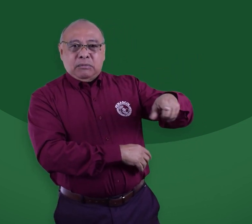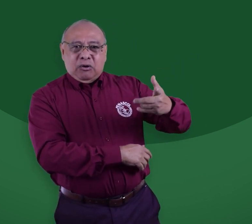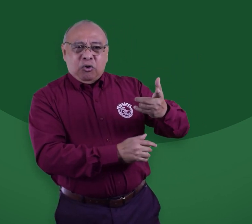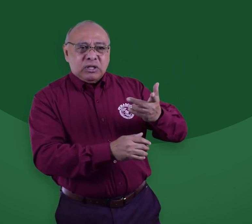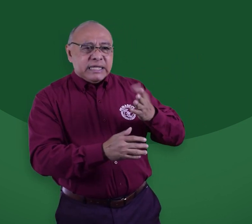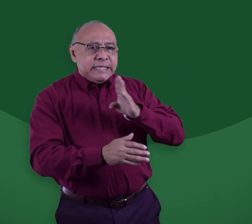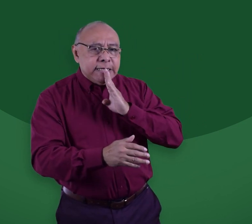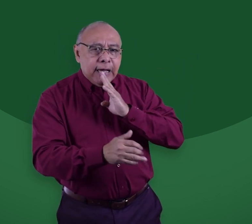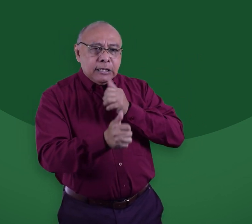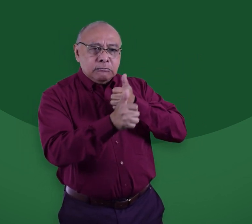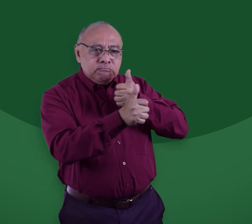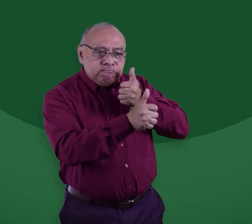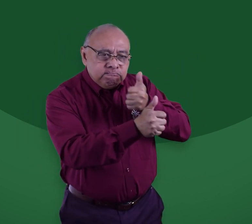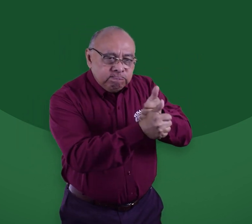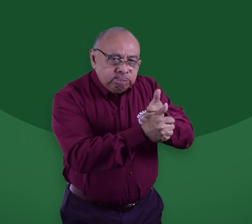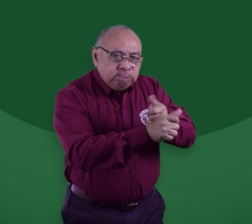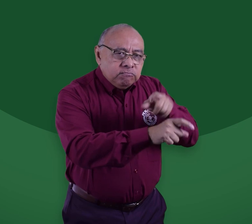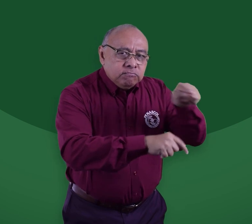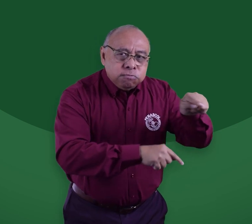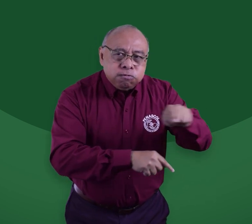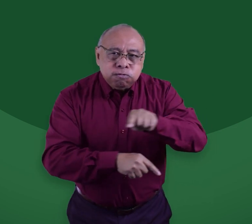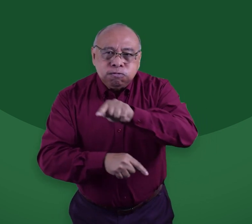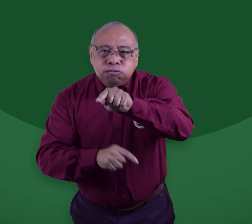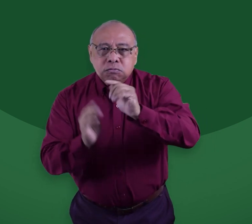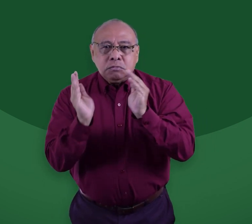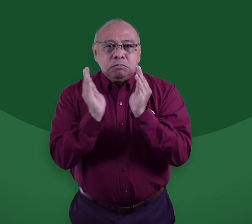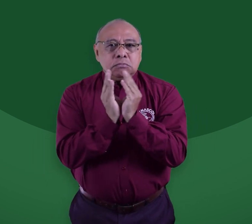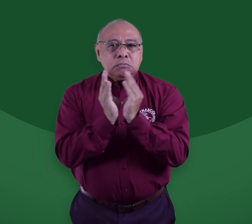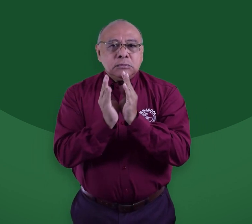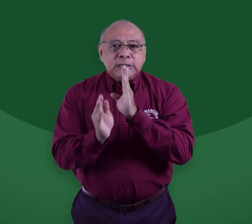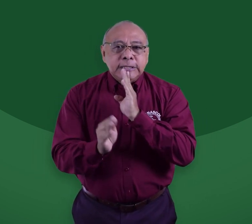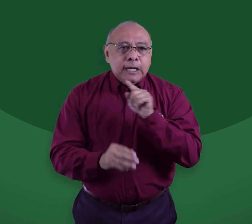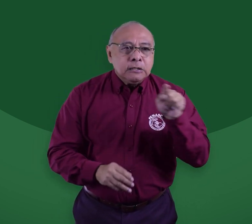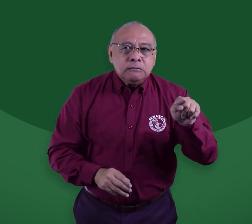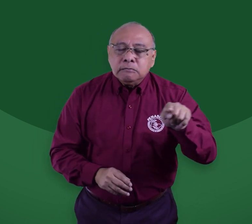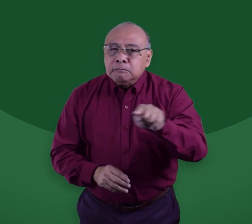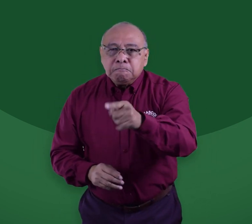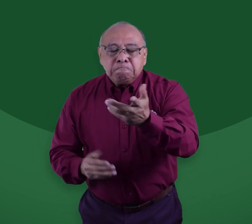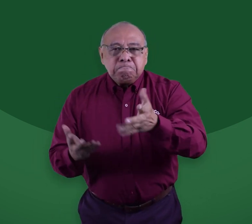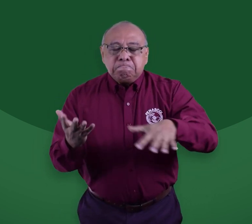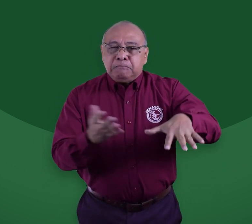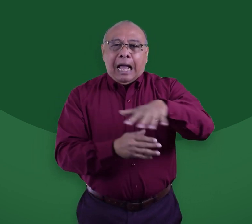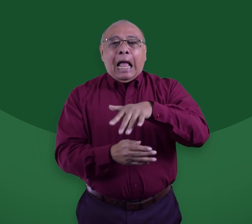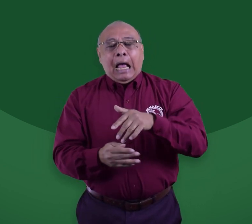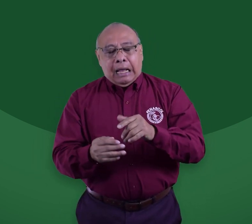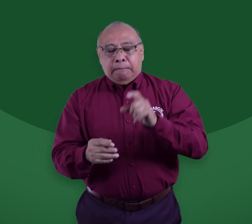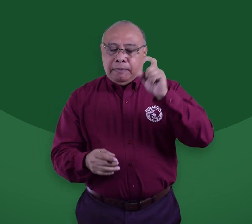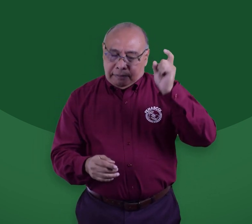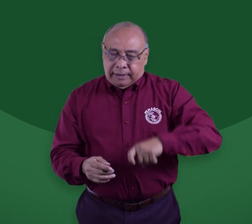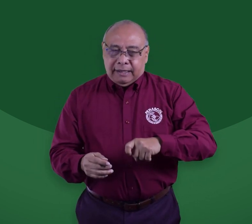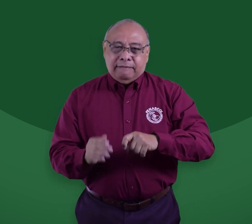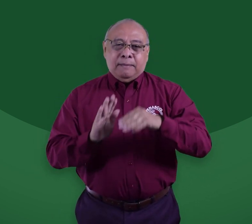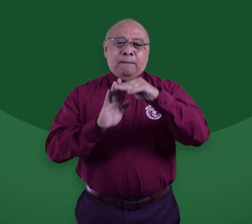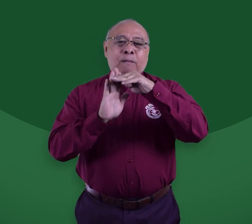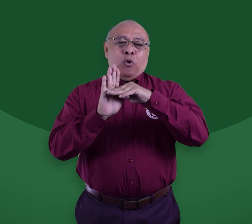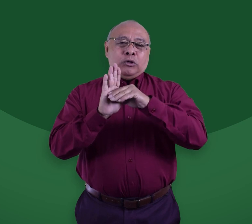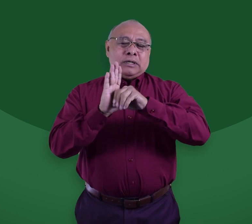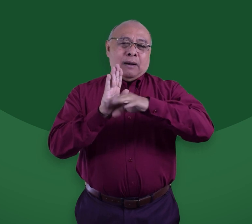educación bilingüe solo apunta a la educación inclusiva en primaria. Pero ¿quién hace este seguimiento en los jardines del